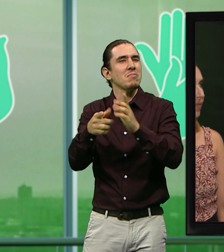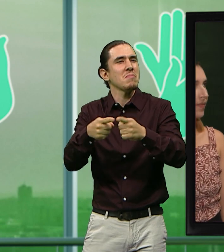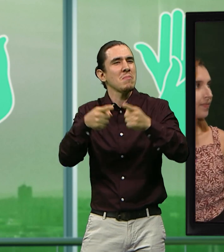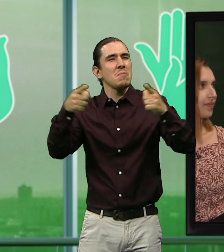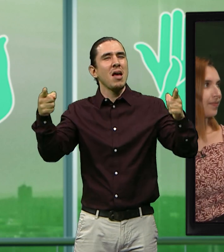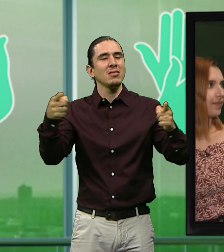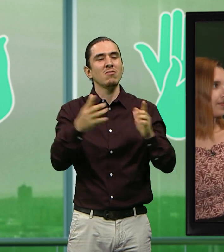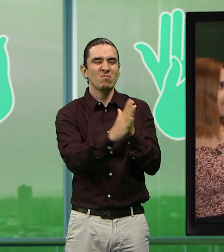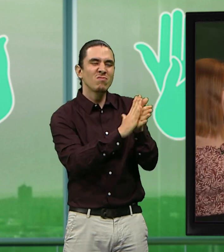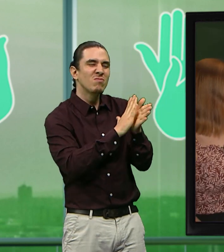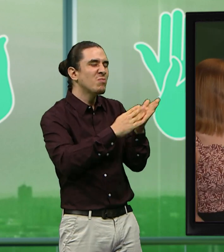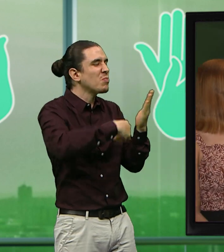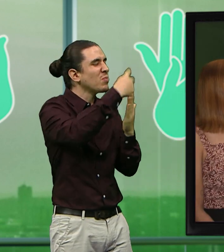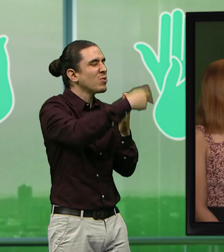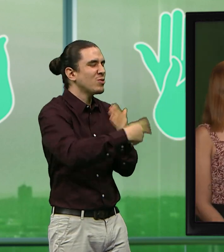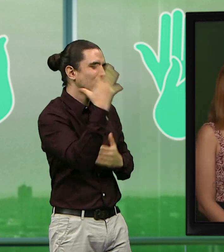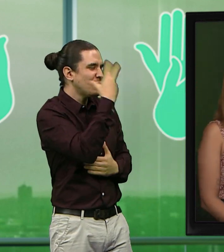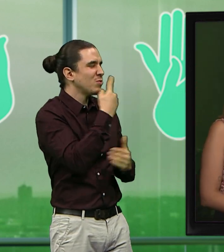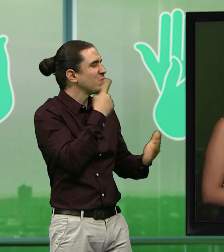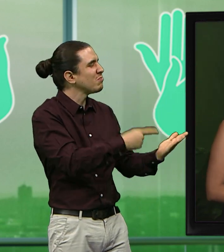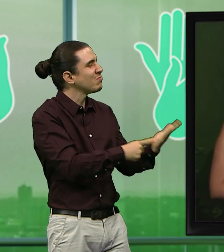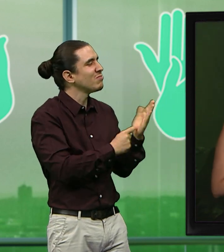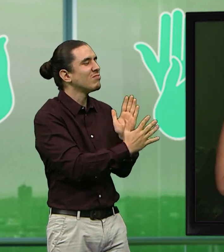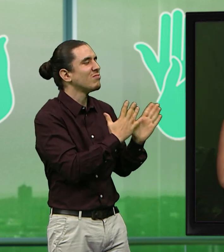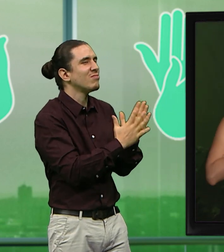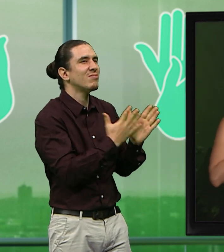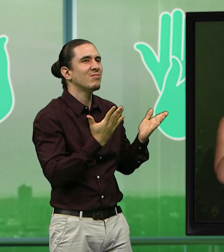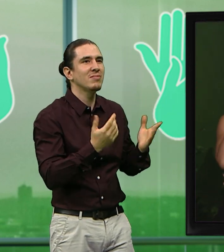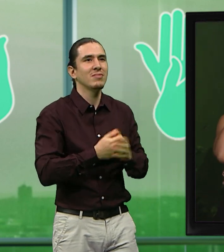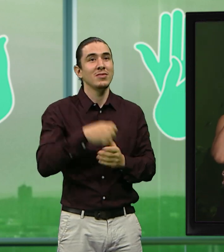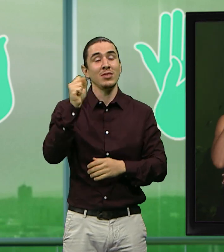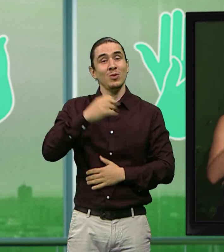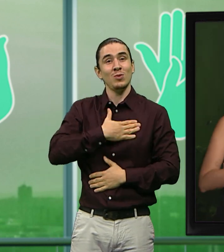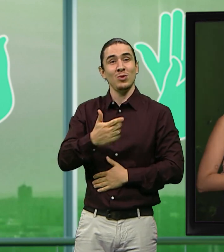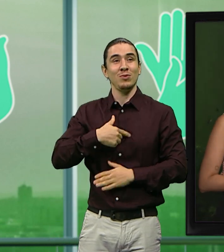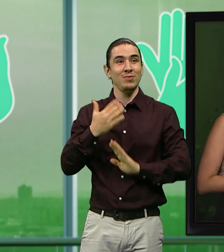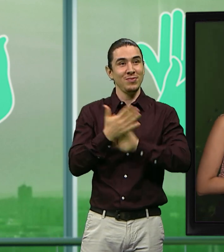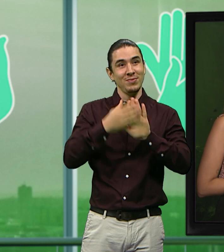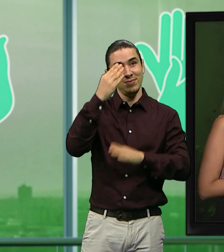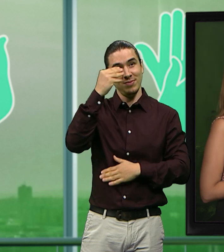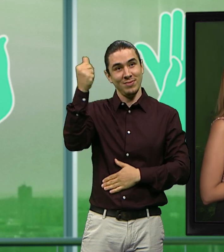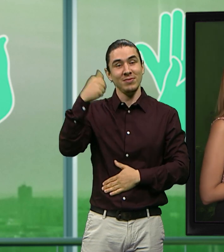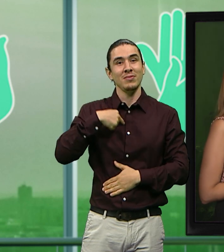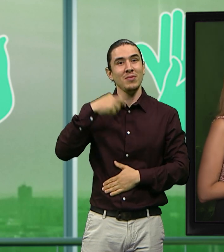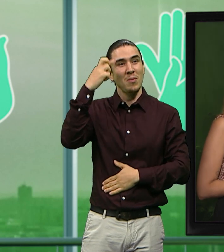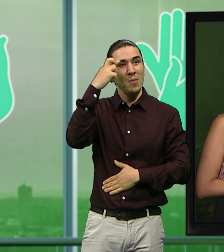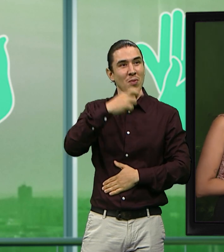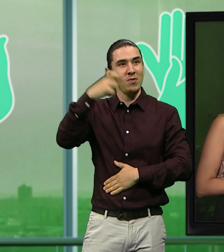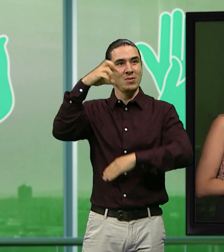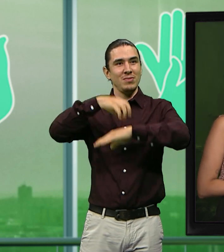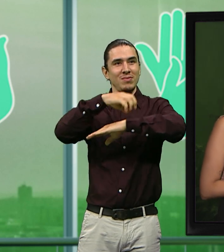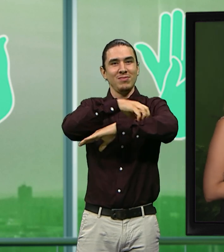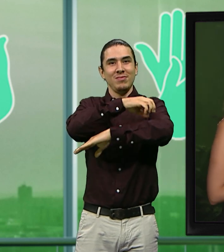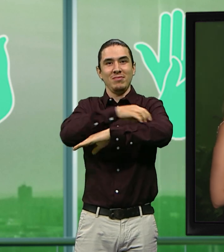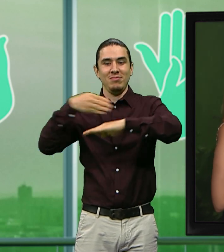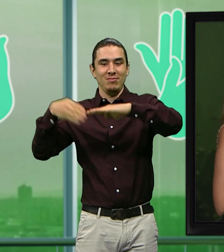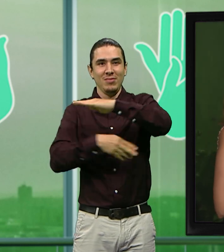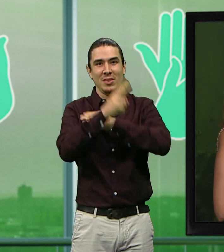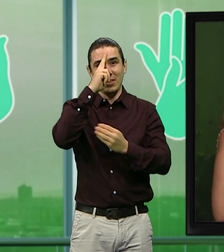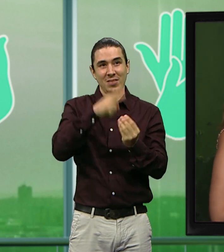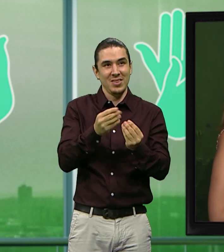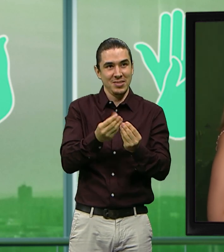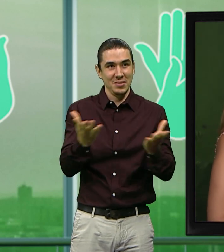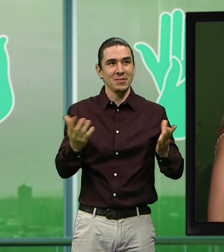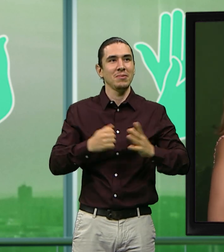sobre este lindo proyecto. Bienvenida. Bueno, hola a todos. Mucho gusto. Mi seña es esta. Soy profesional del Parque Explora de